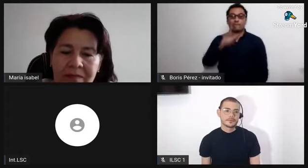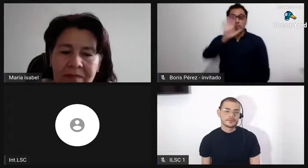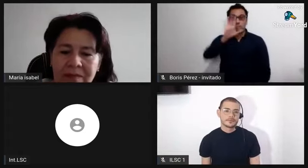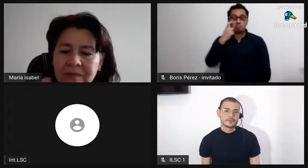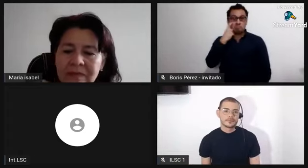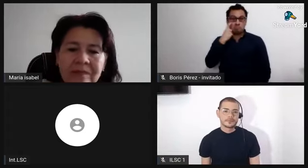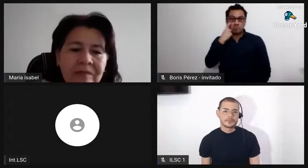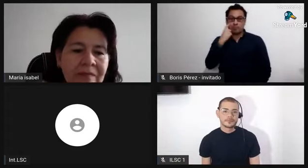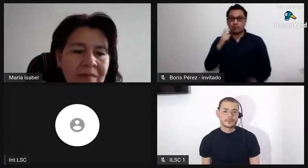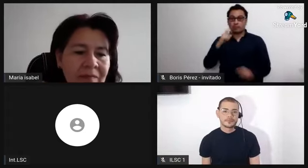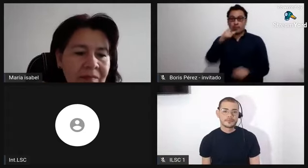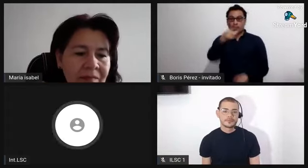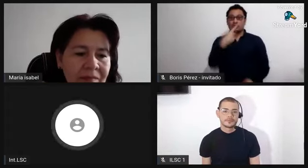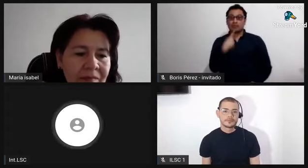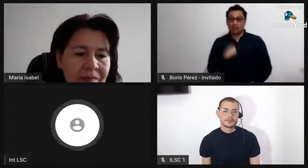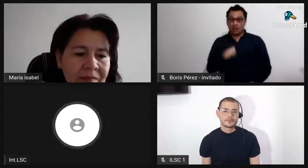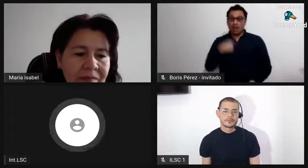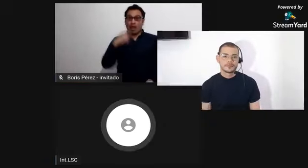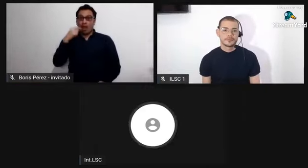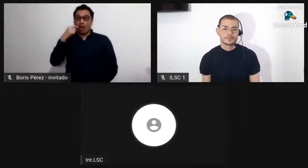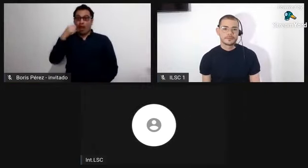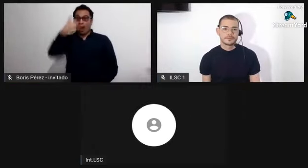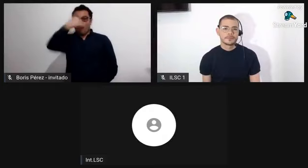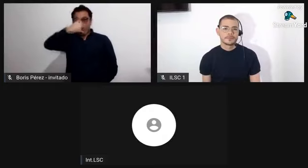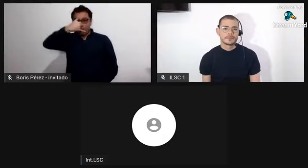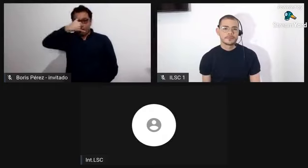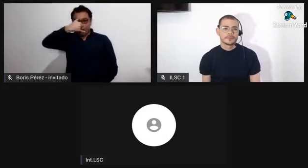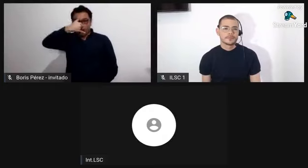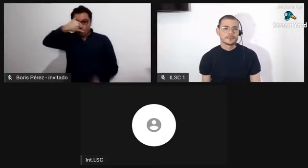personas afrocolombianas.